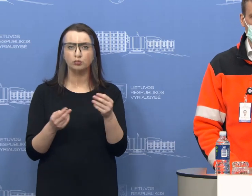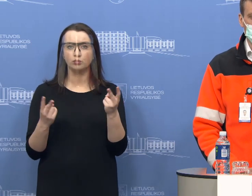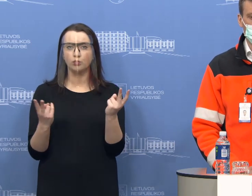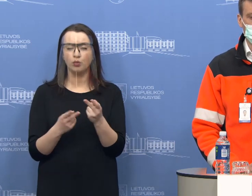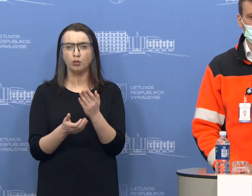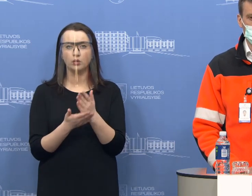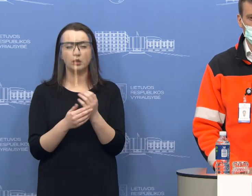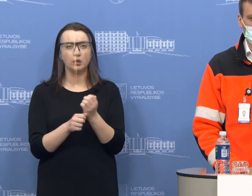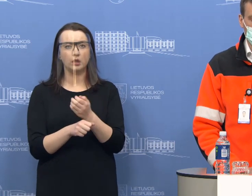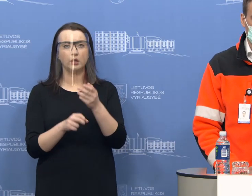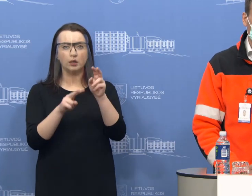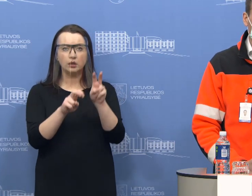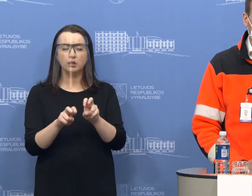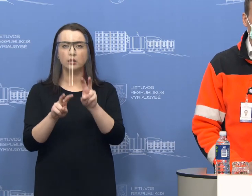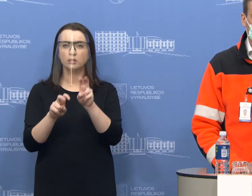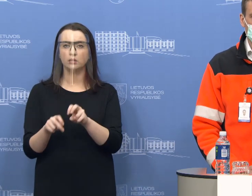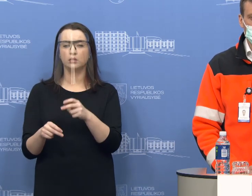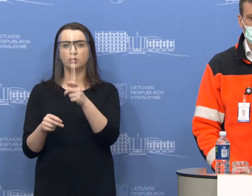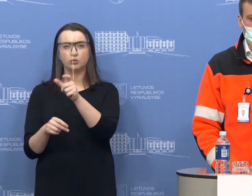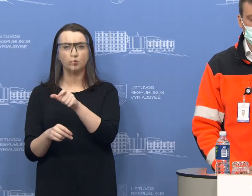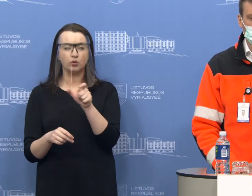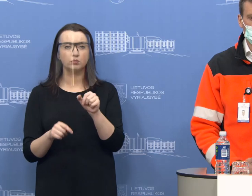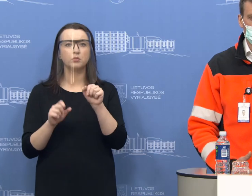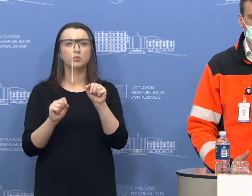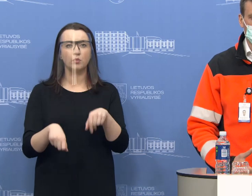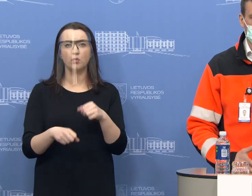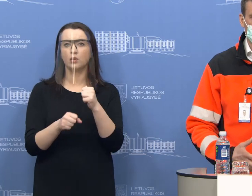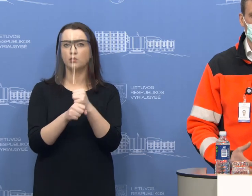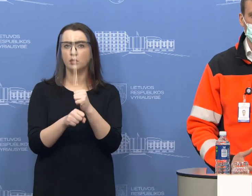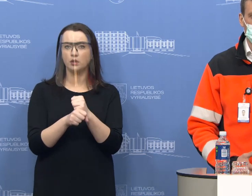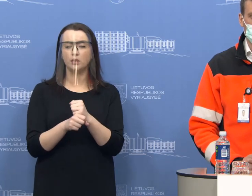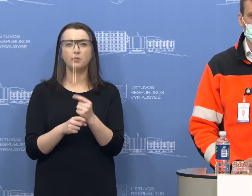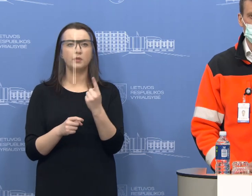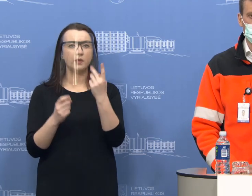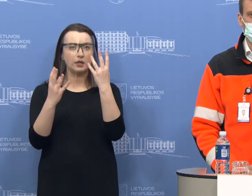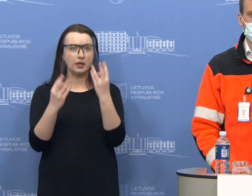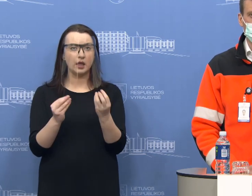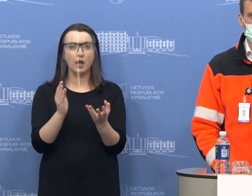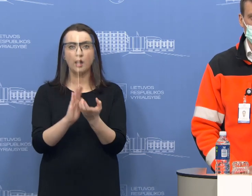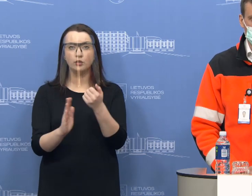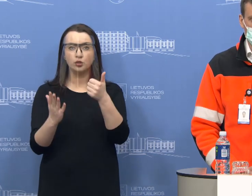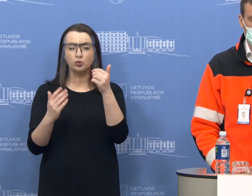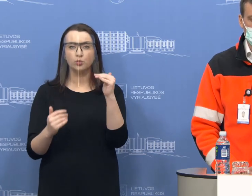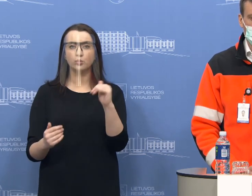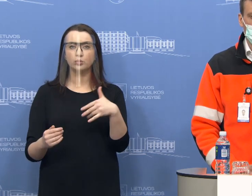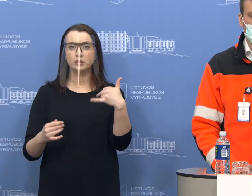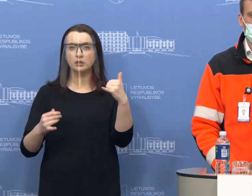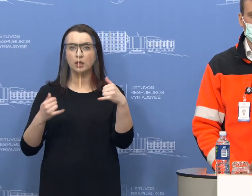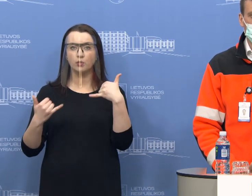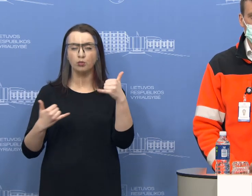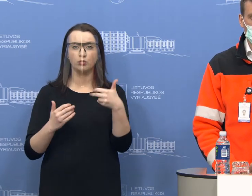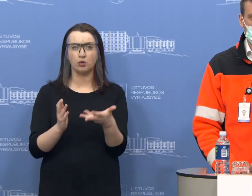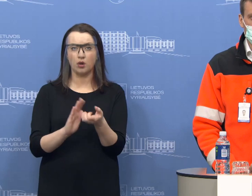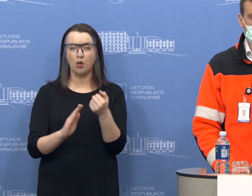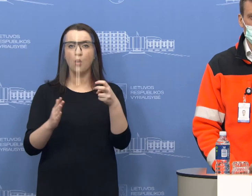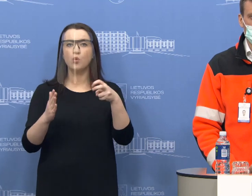tirti reikia, kaip įmanoma, daugiau žmonių. Mes tą padaryti galime. Kaip minėjau, mes per dieną gauname 6 tūkstančių skambučių, o